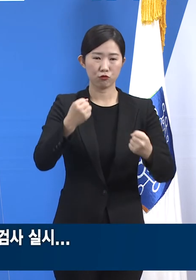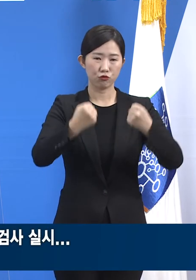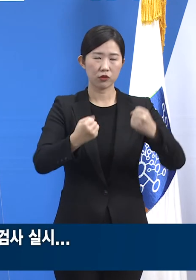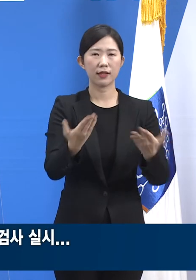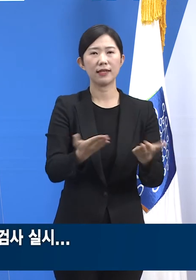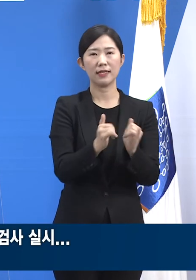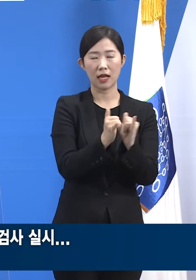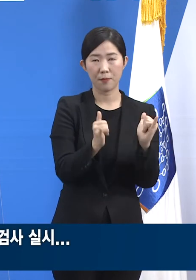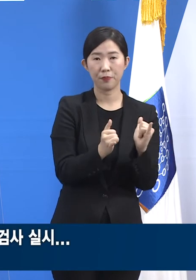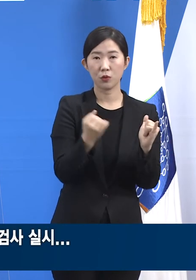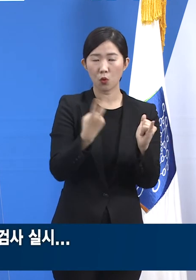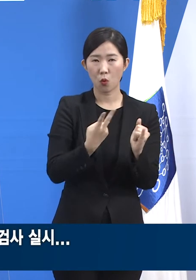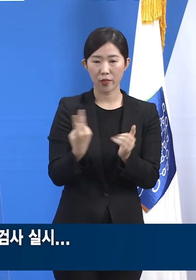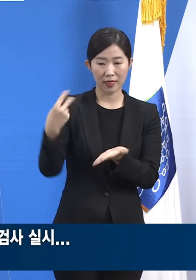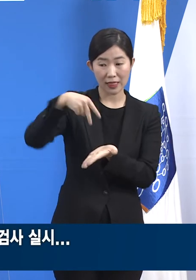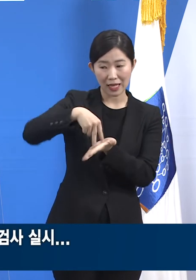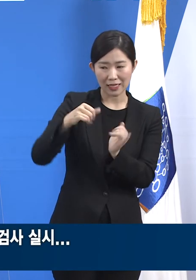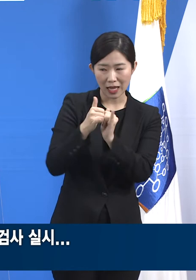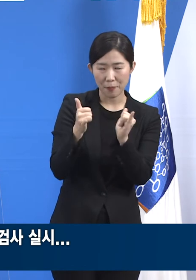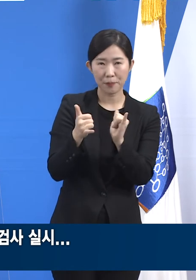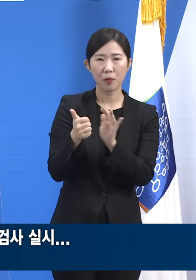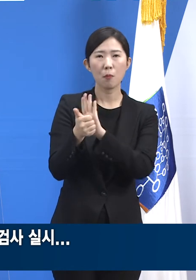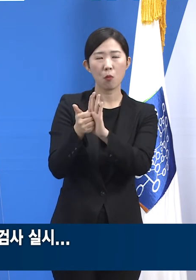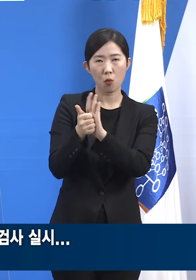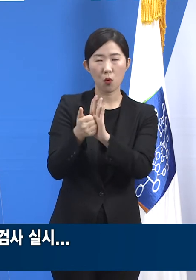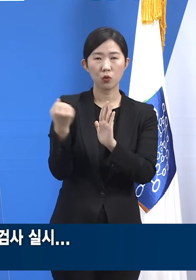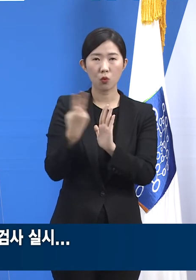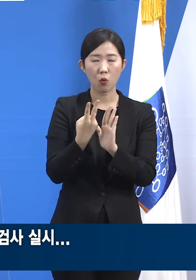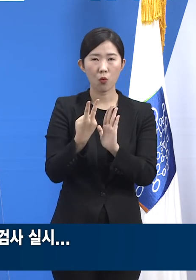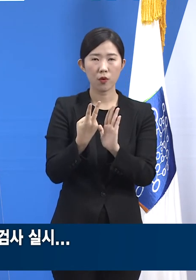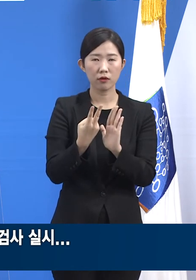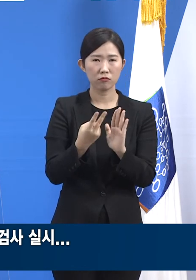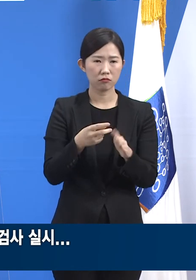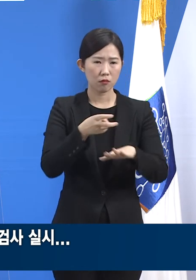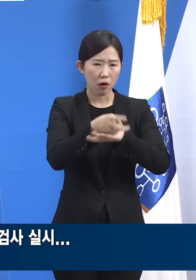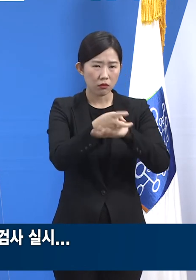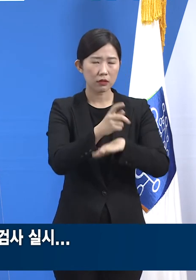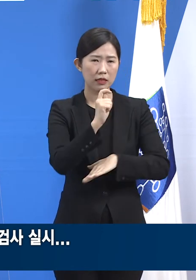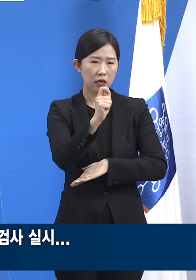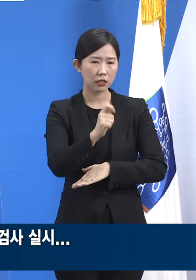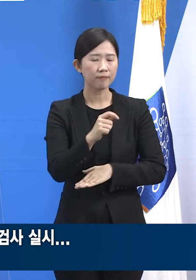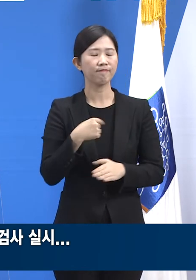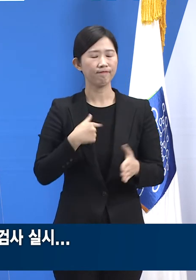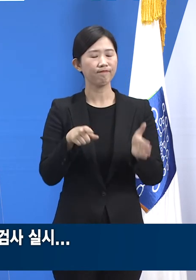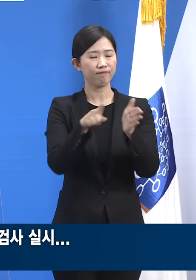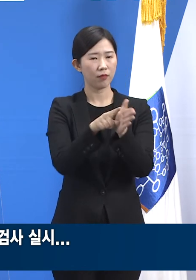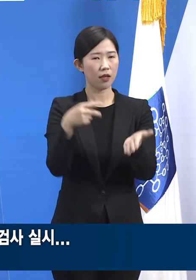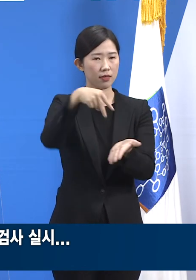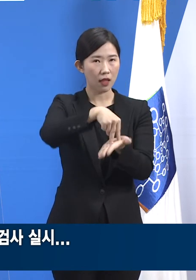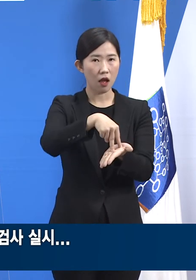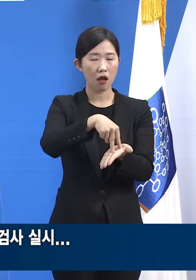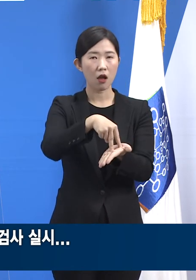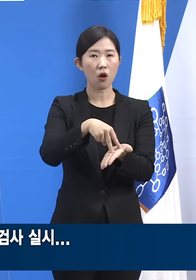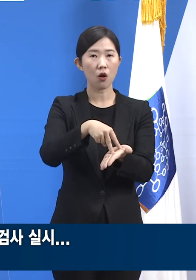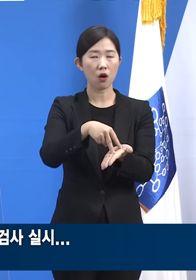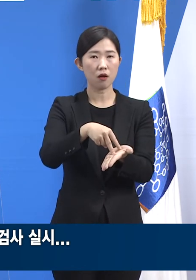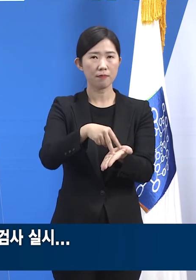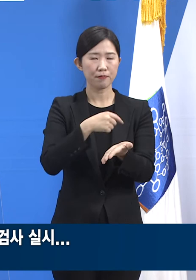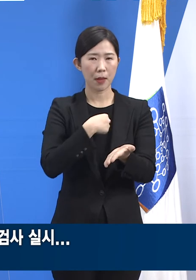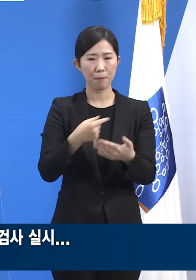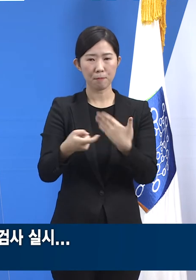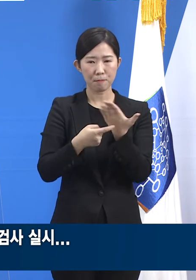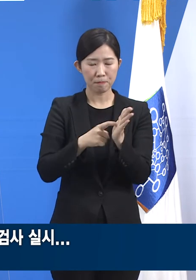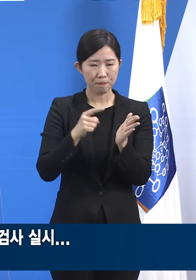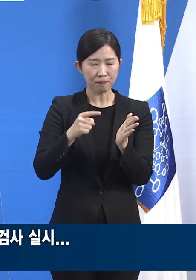대중교통에 대한 신뢰성 제고를 위해 지난 6일부터 17일까지 도내 택시, 버스